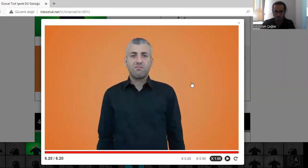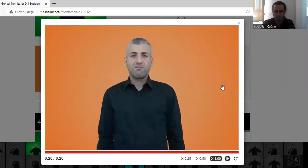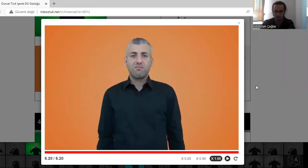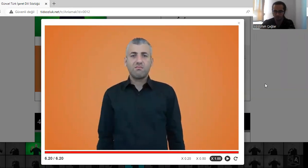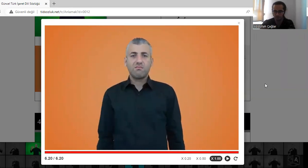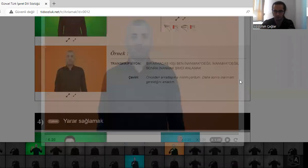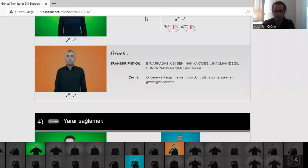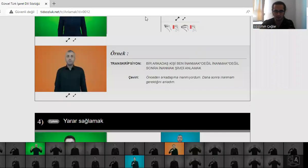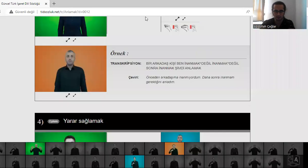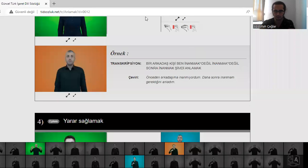Okey.